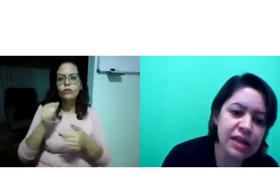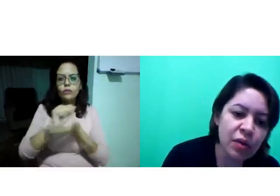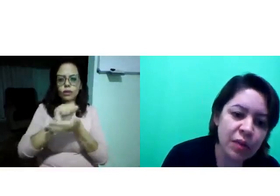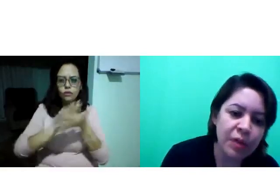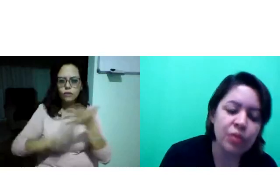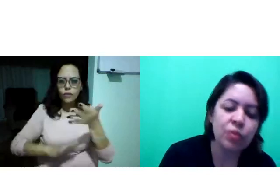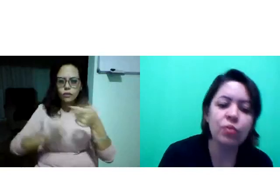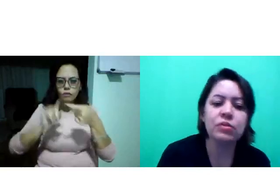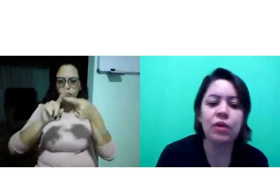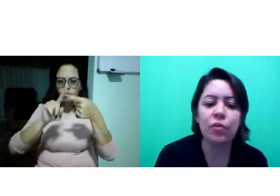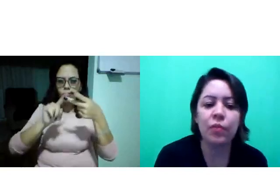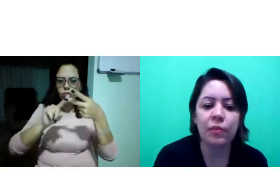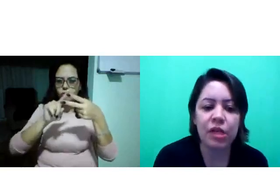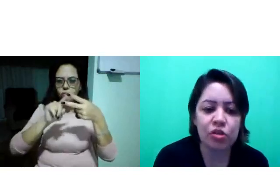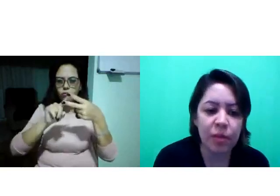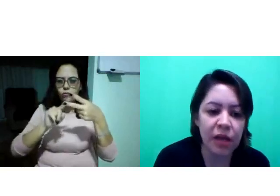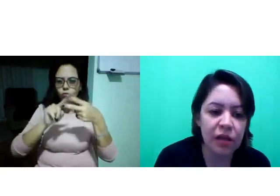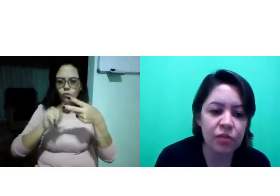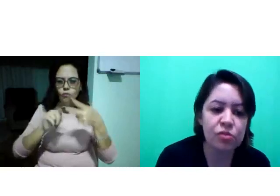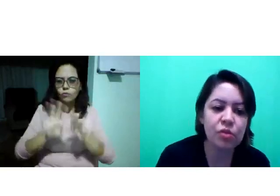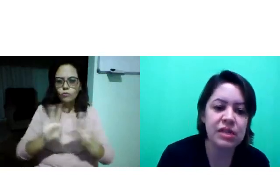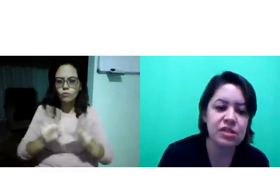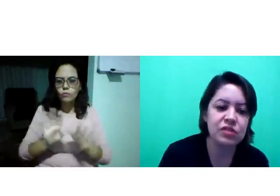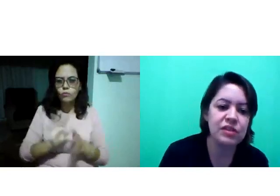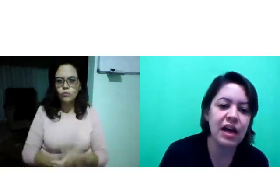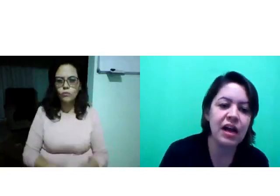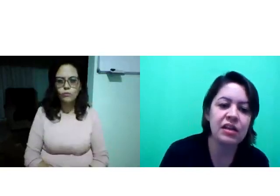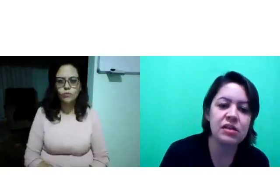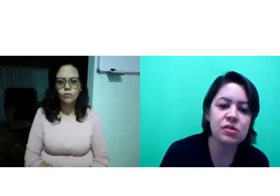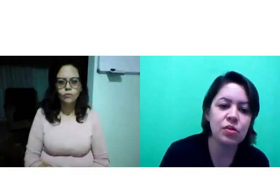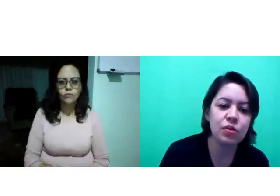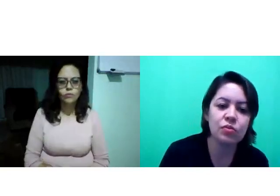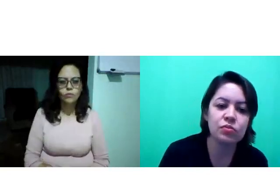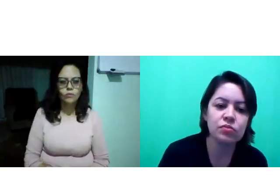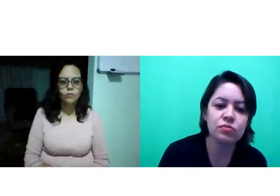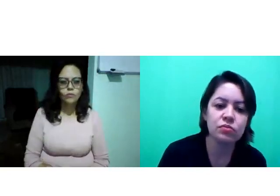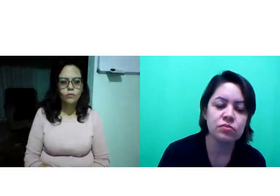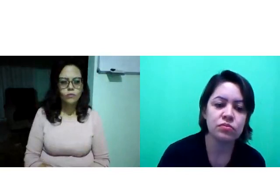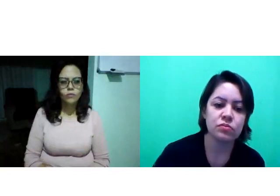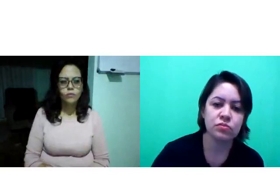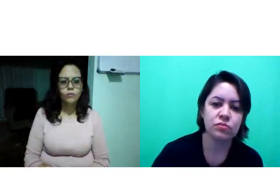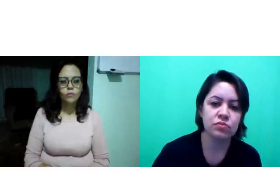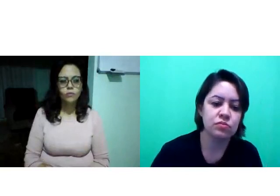Vocês têm alguma pergunta, algum questionamento sobre as atividades ou...